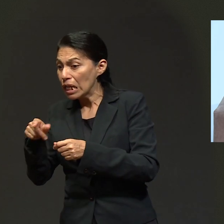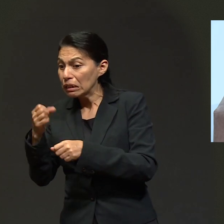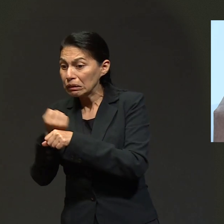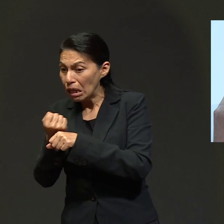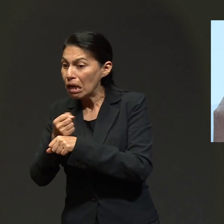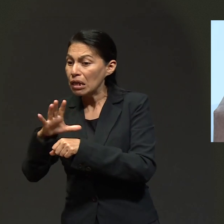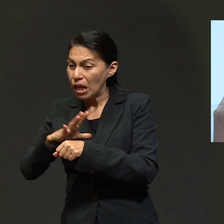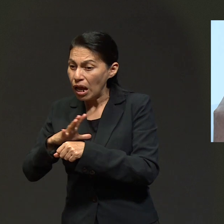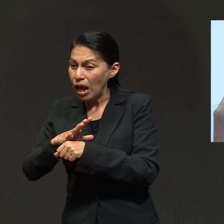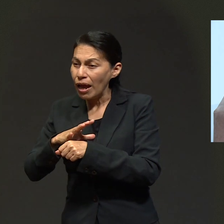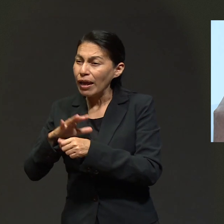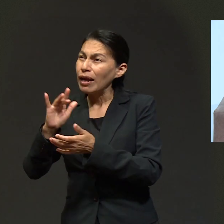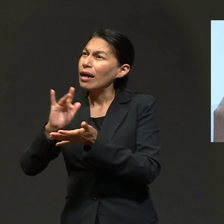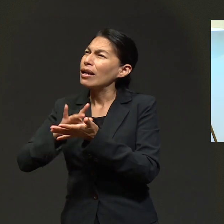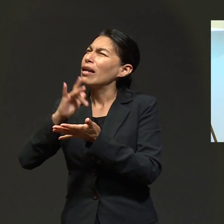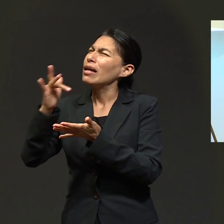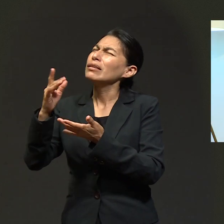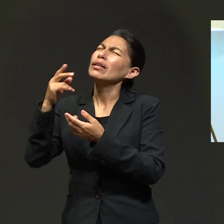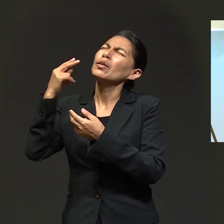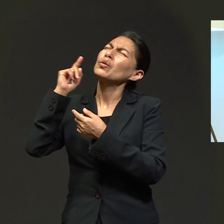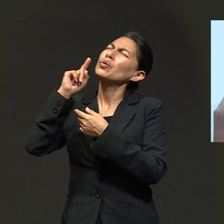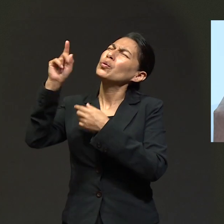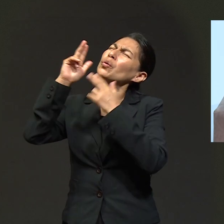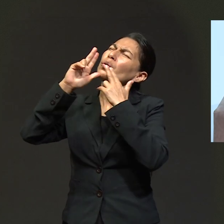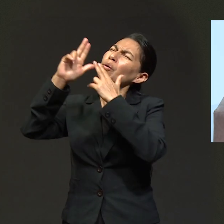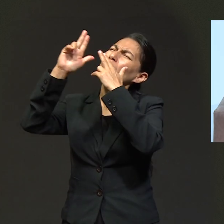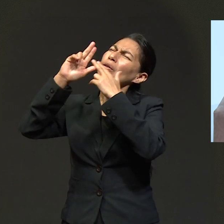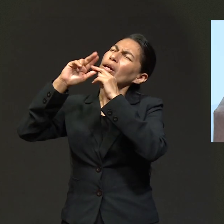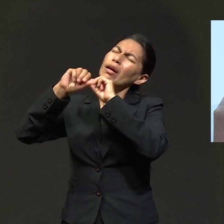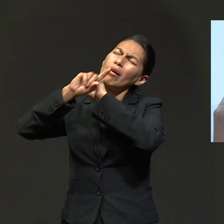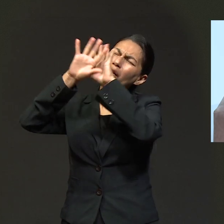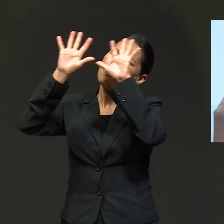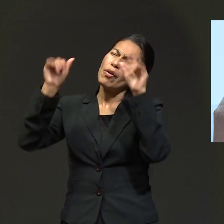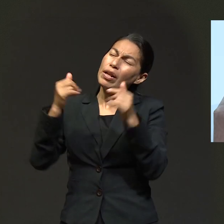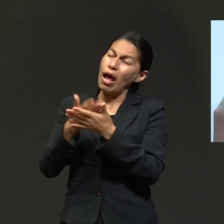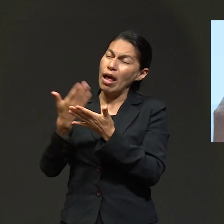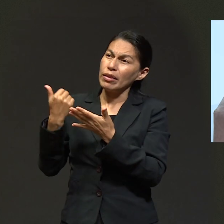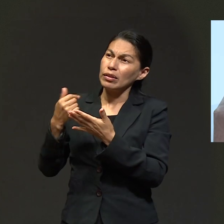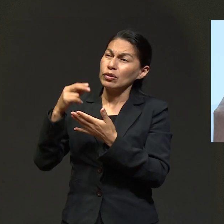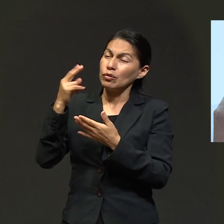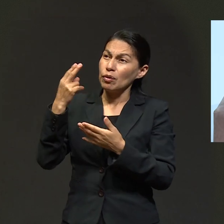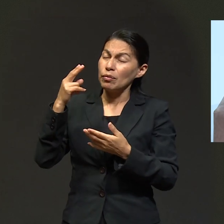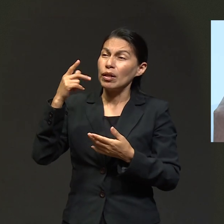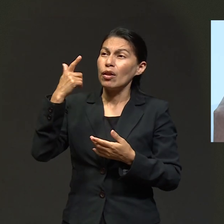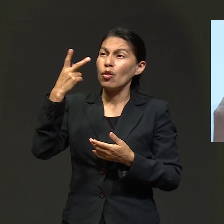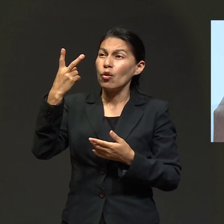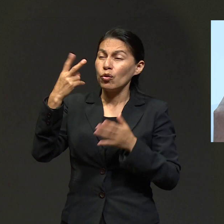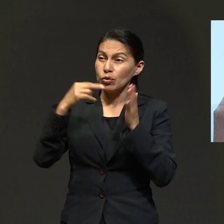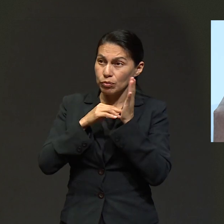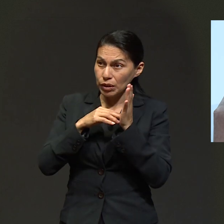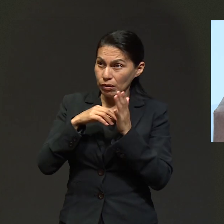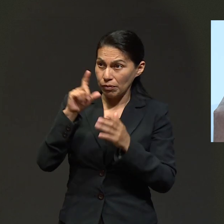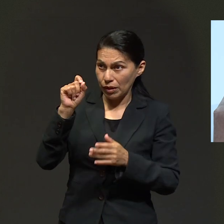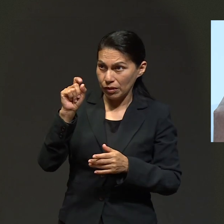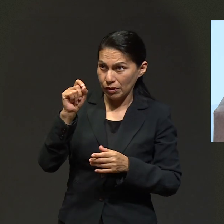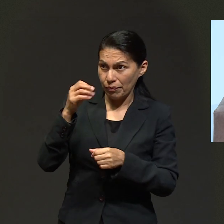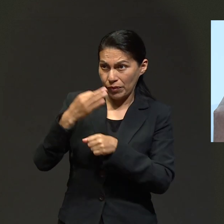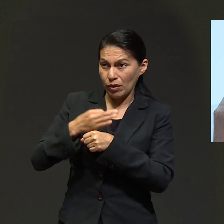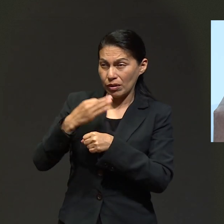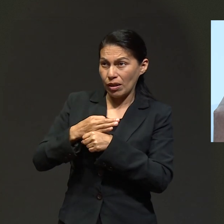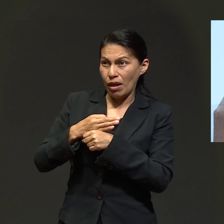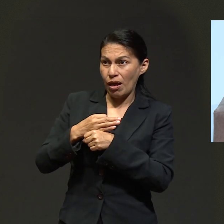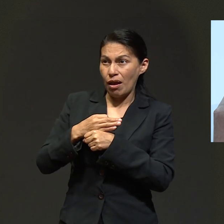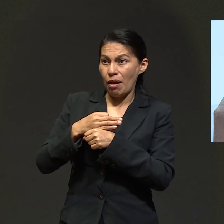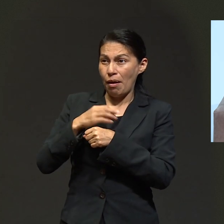para tu honra y tu gloria, le dije a Dios. Eso que les cuento fue el 11 de noviembre de 2020. Ya estamos